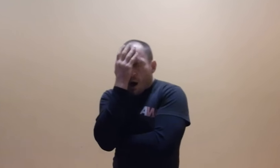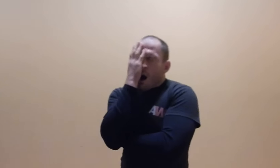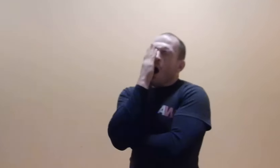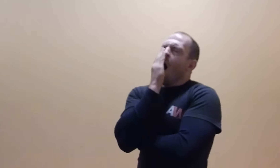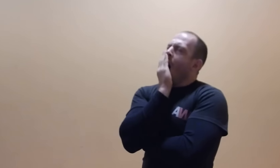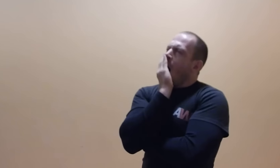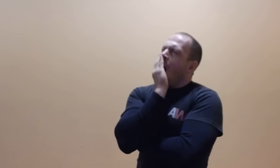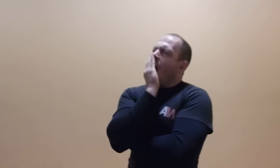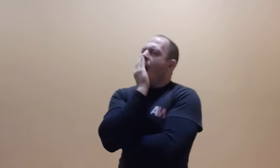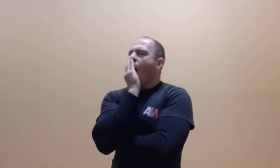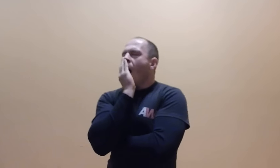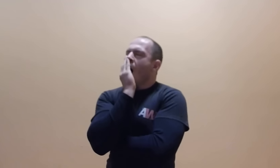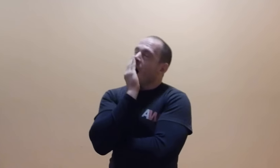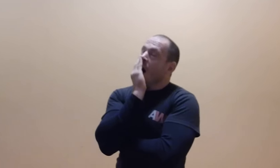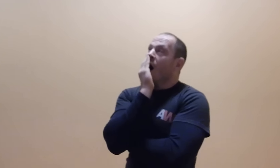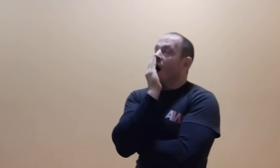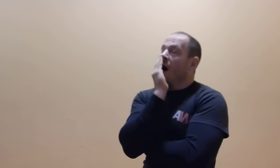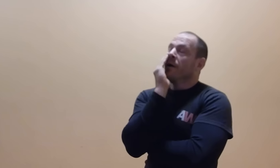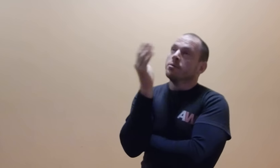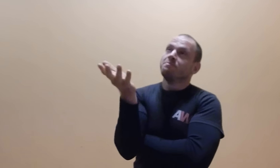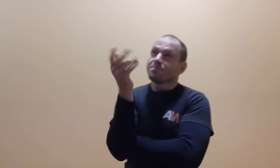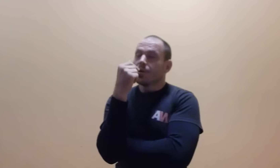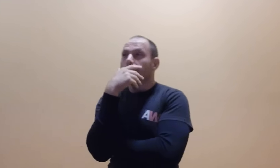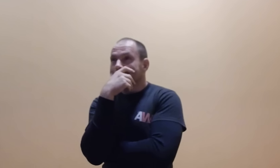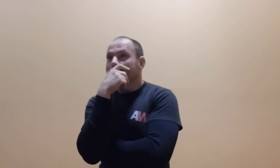ho, ho, ho, no, no,